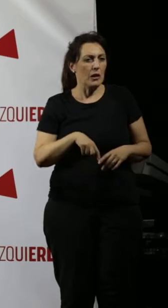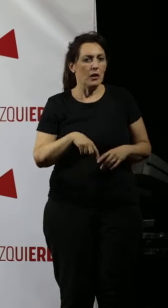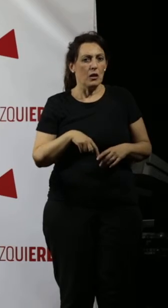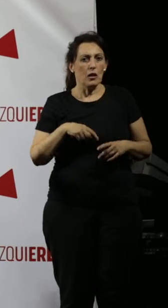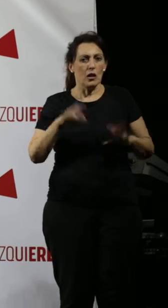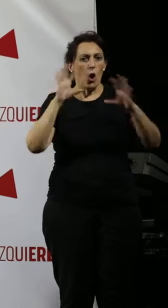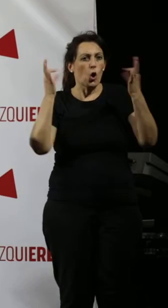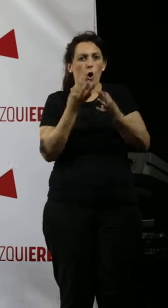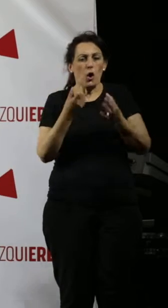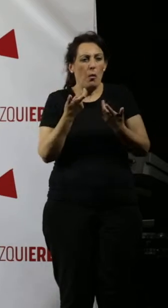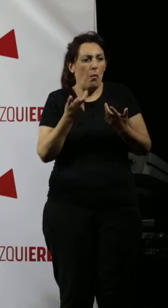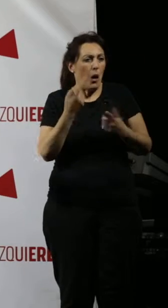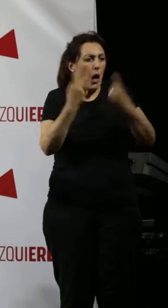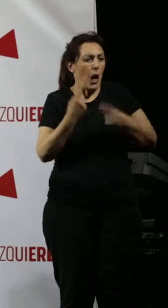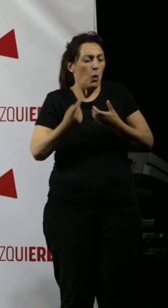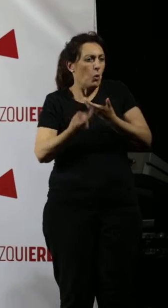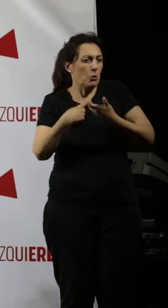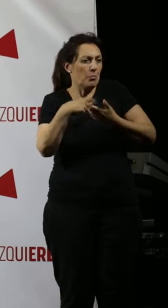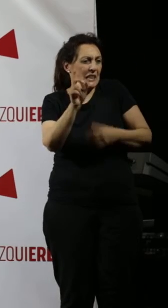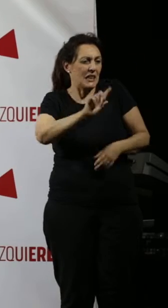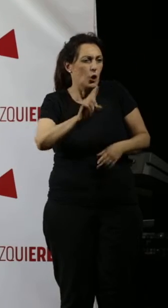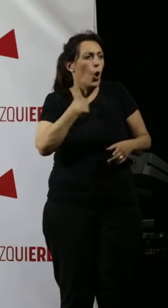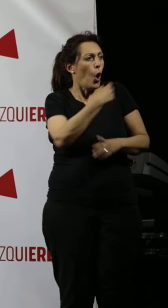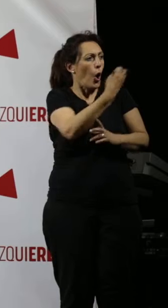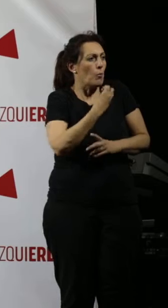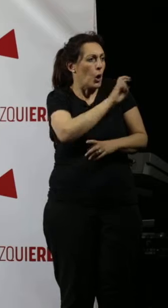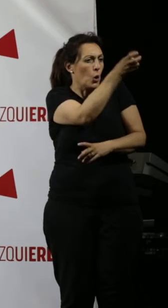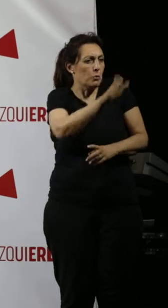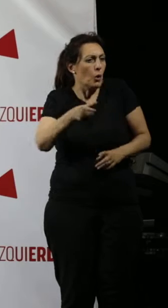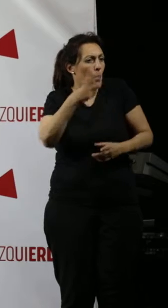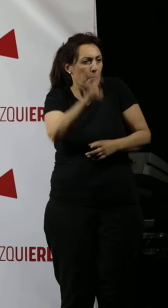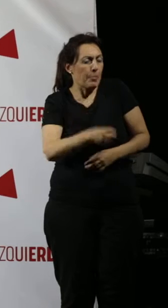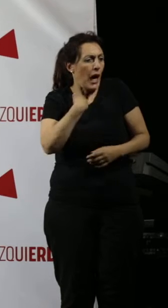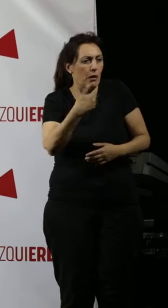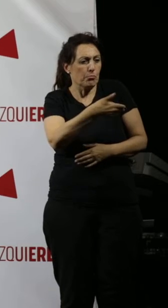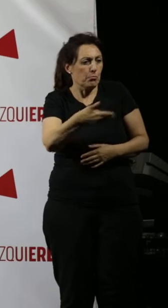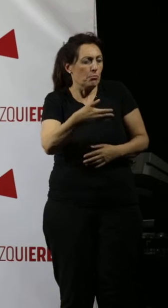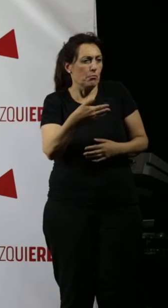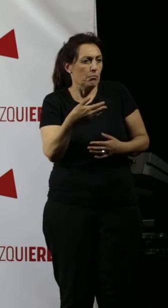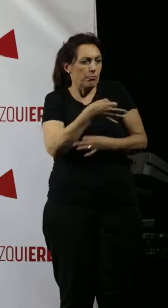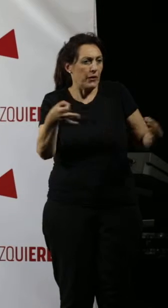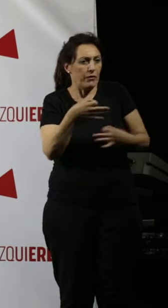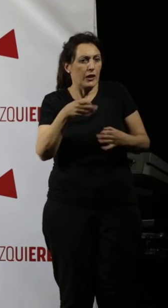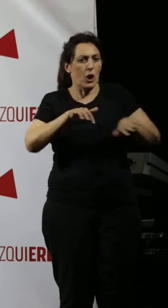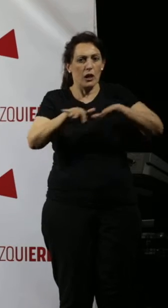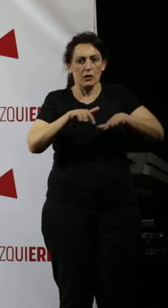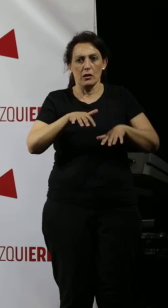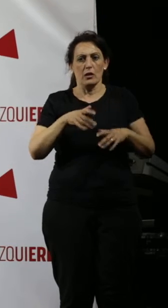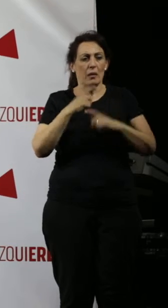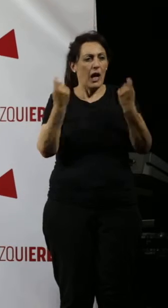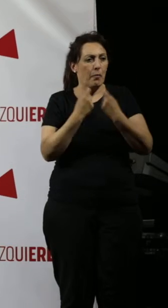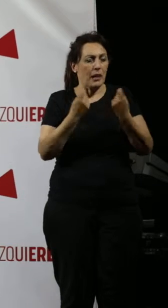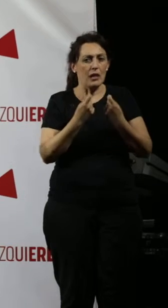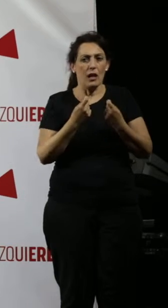Córdoba nos apoya a mucha gente independiente que no es militante nuestra, pero agradecemos mucho ese apoyo que se está haciendo, ese activismo y movilización en la